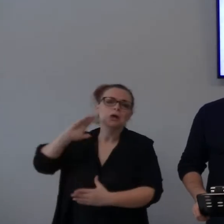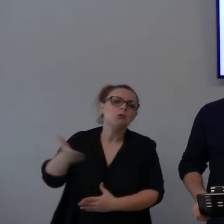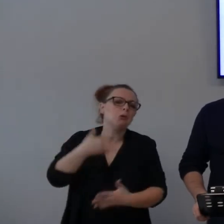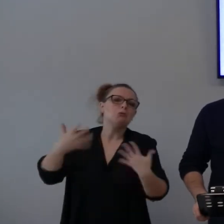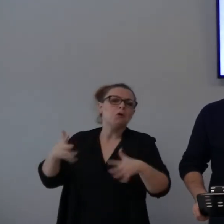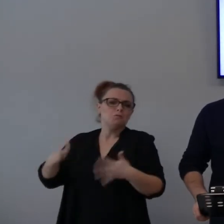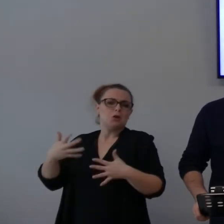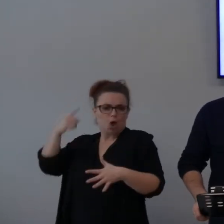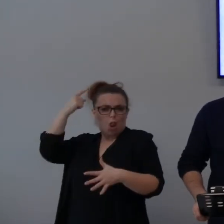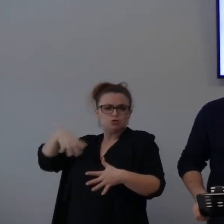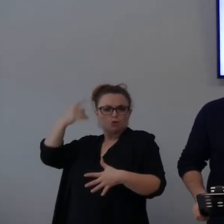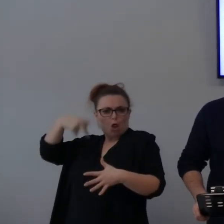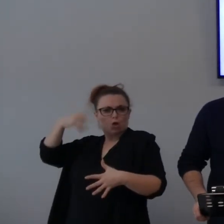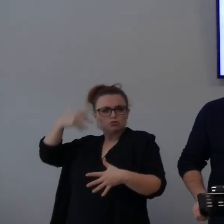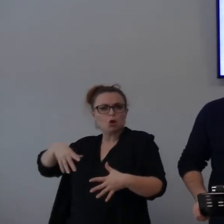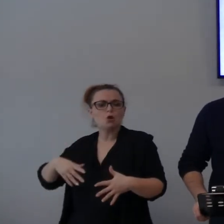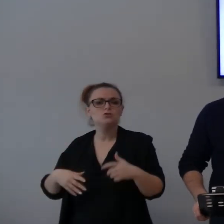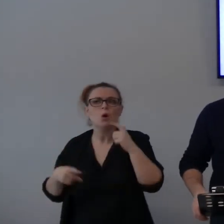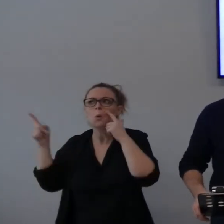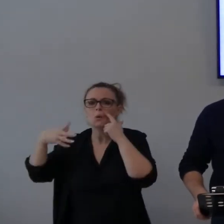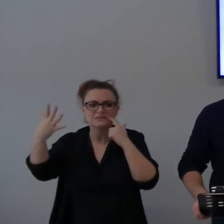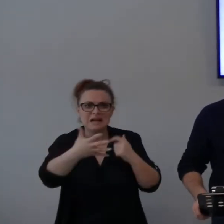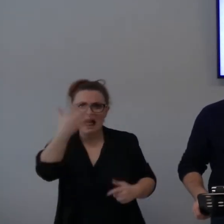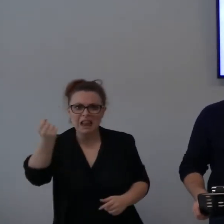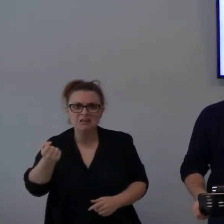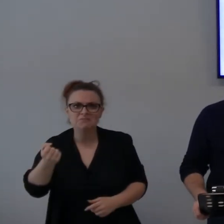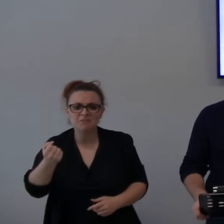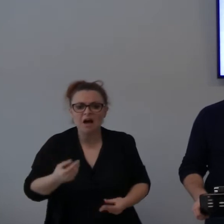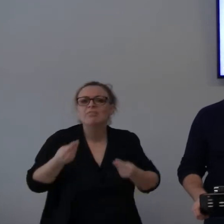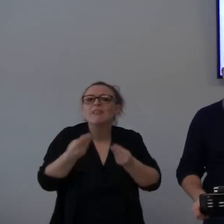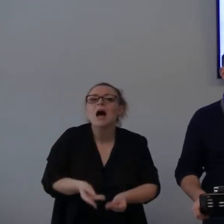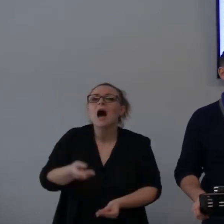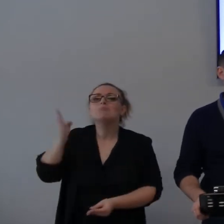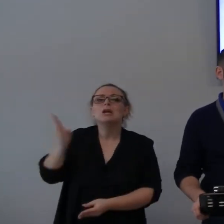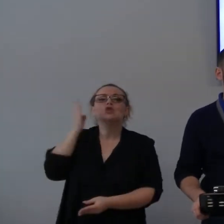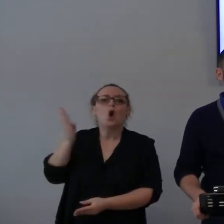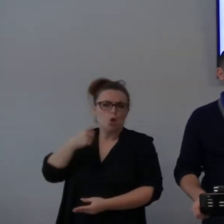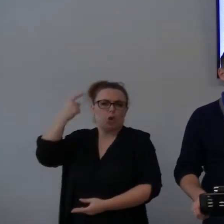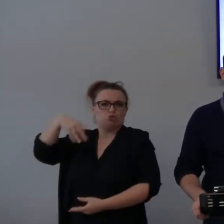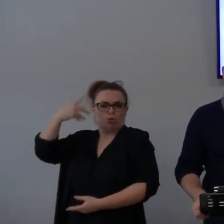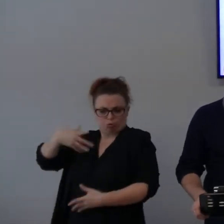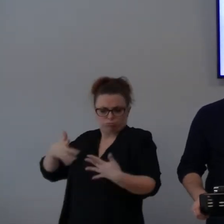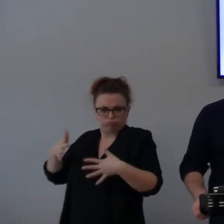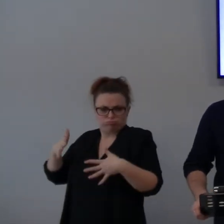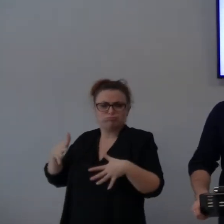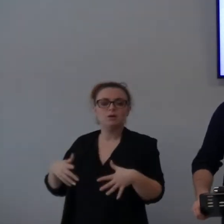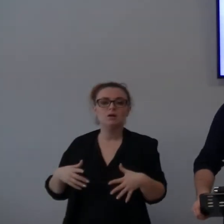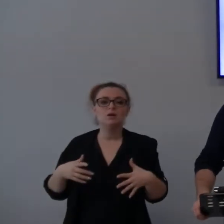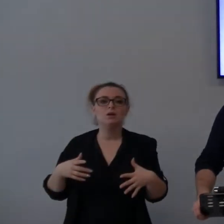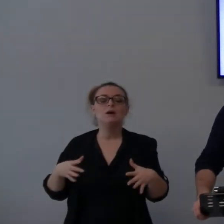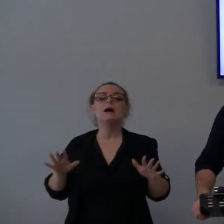colui che salva, tramite la fede in Gesù, che dona il peggiorno dei peccati, tutte queste cose. Però io ti dico,